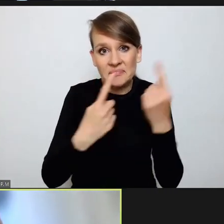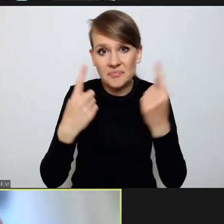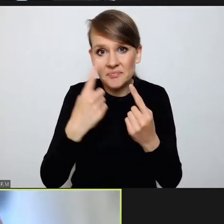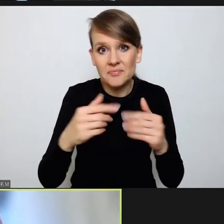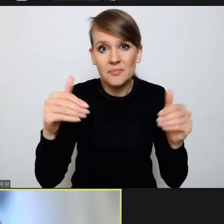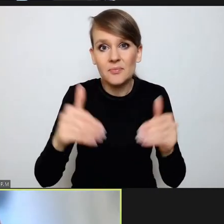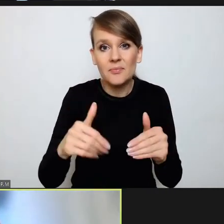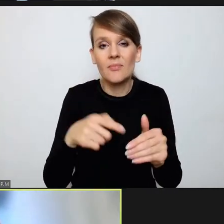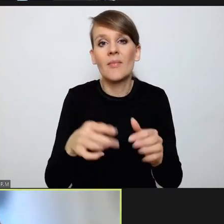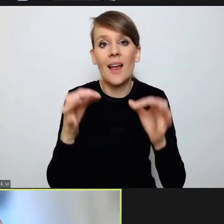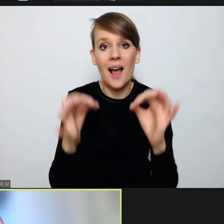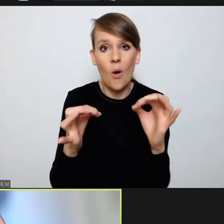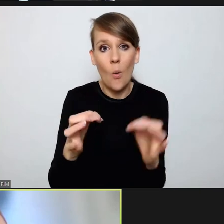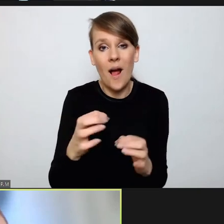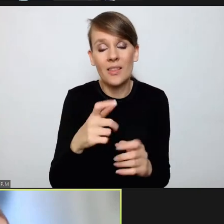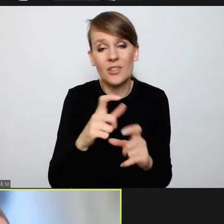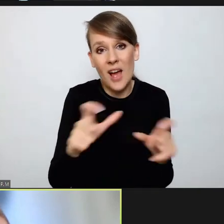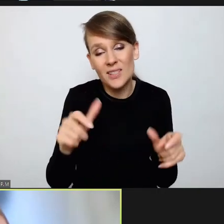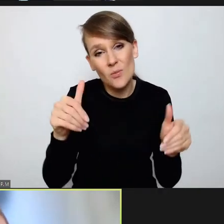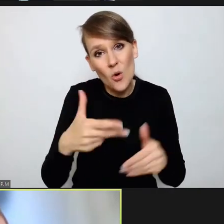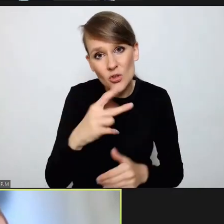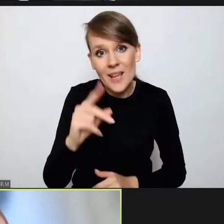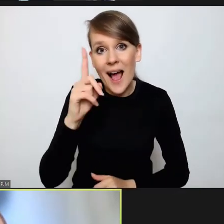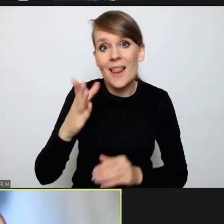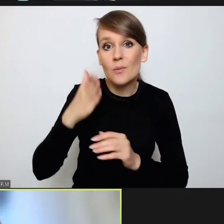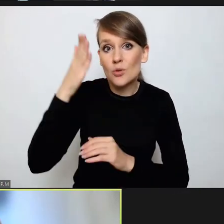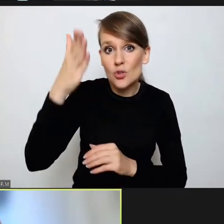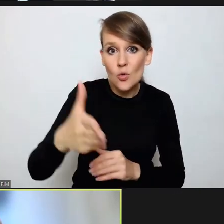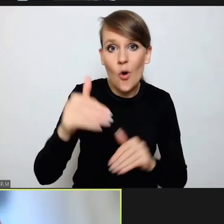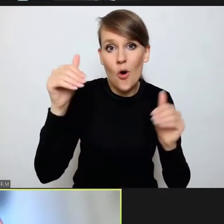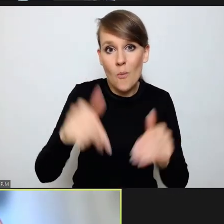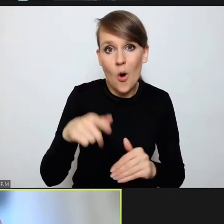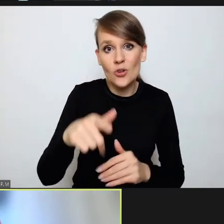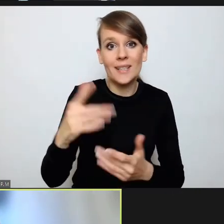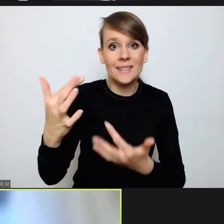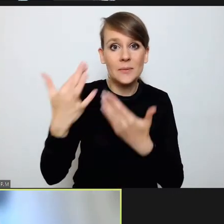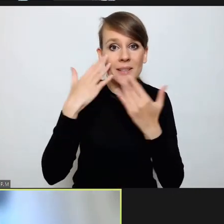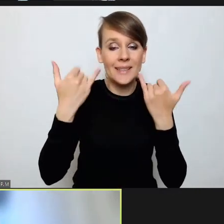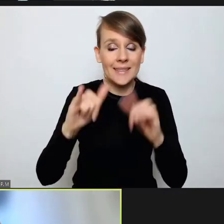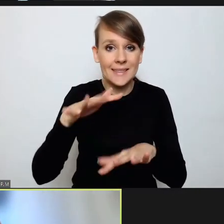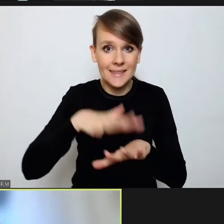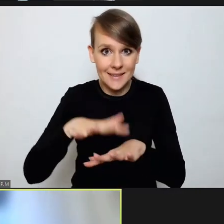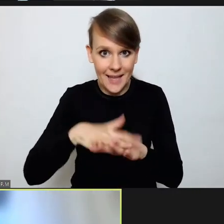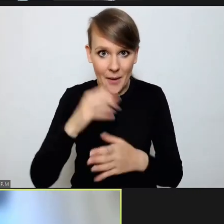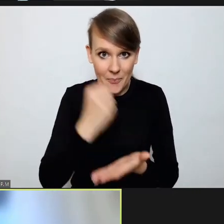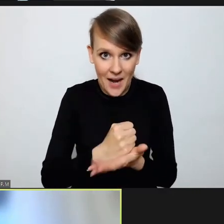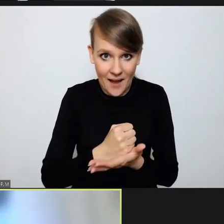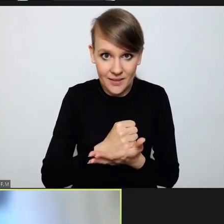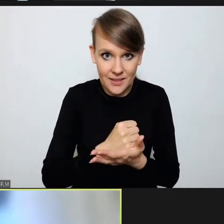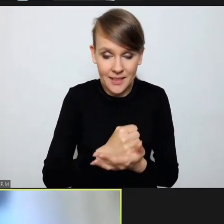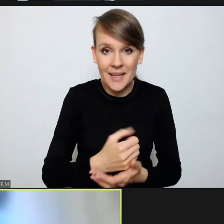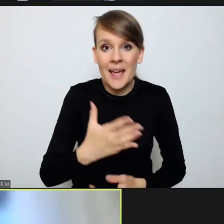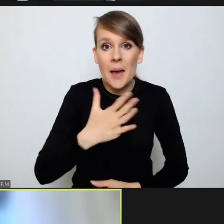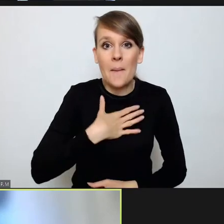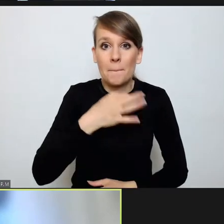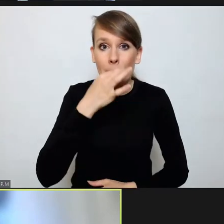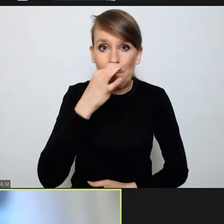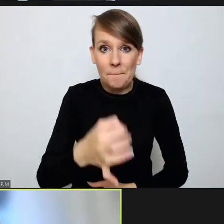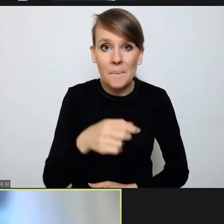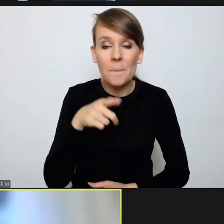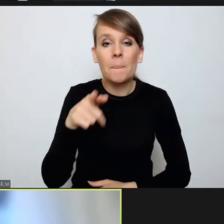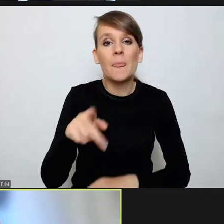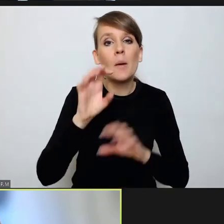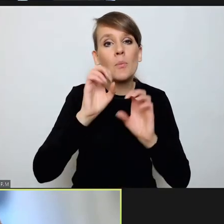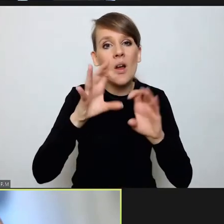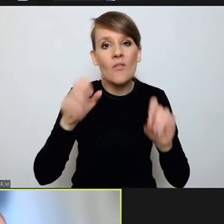aktualnych czasach, ale w przyszłości inspirowana chociażby innymi systemami prawnymi. A mianowicie mam pytanie dotyczące oceny pana